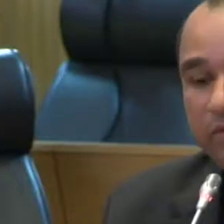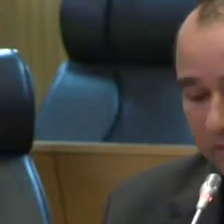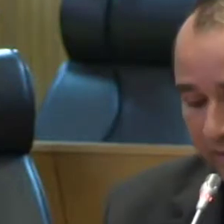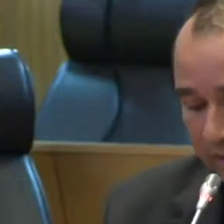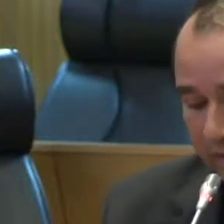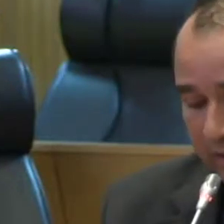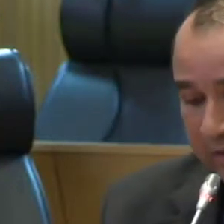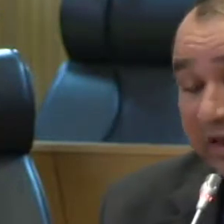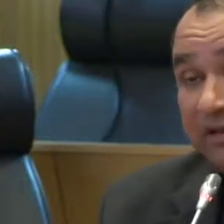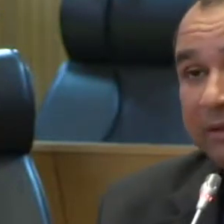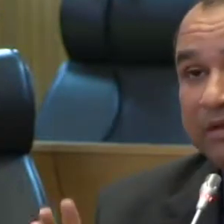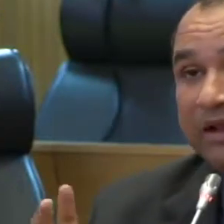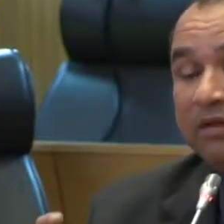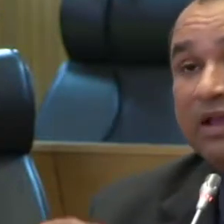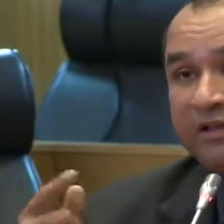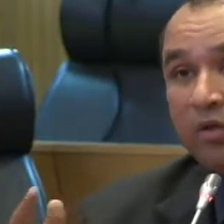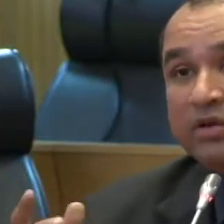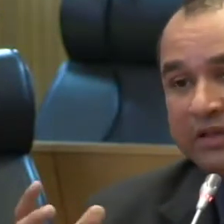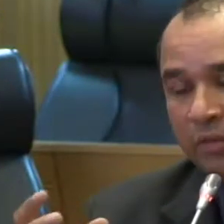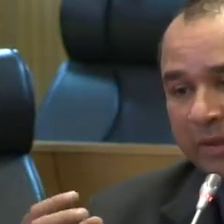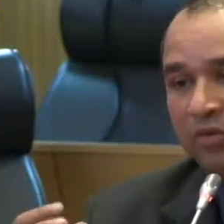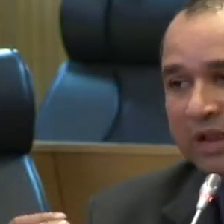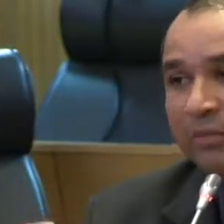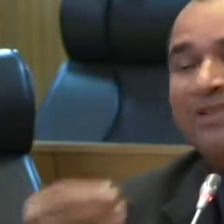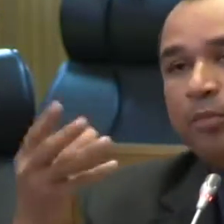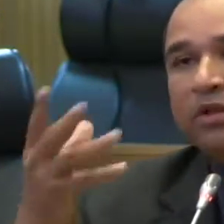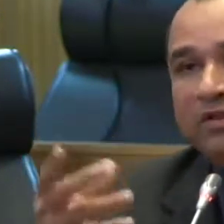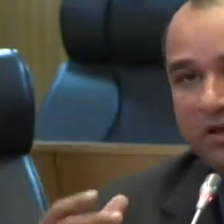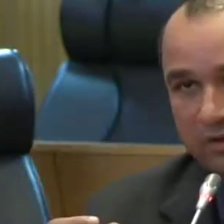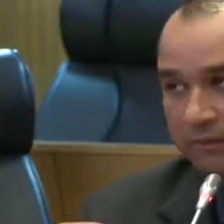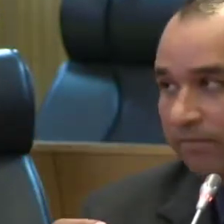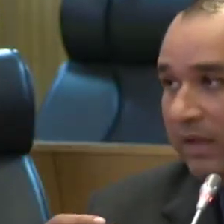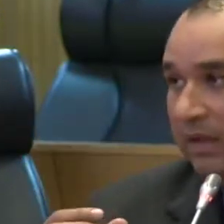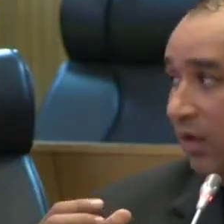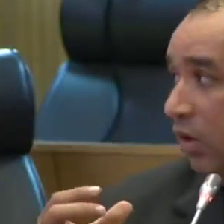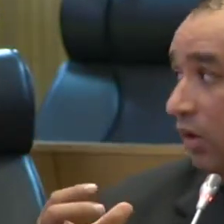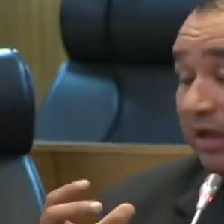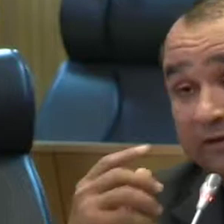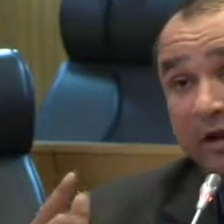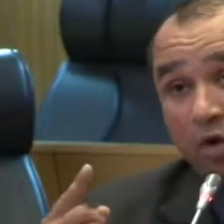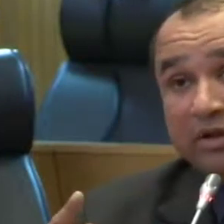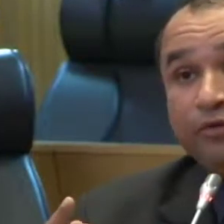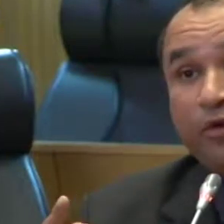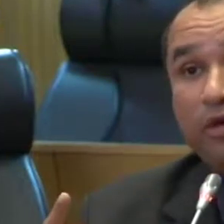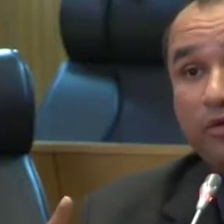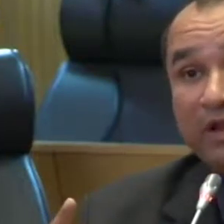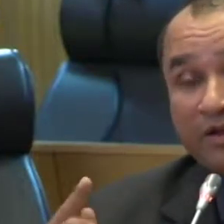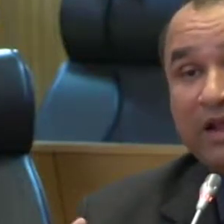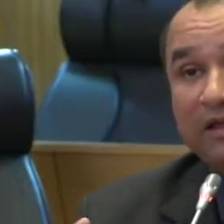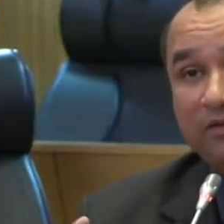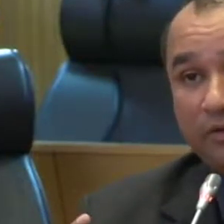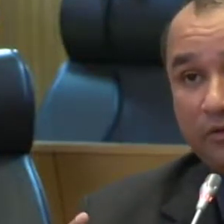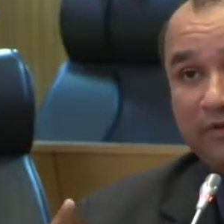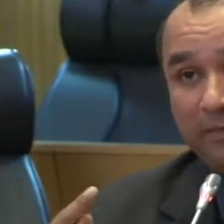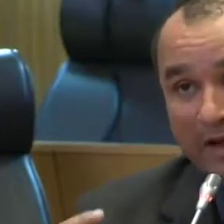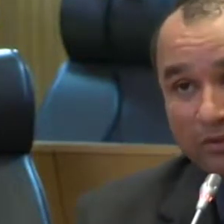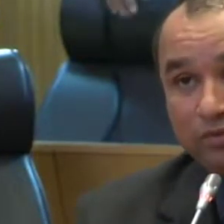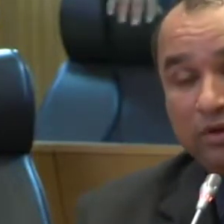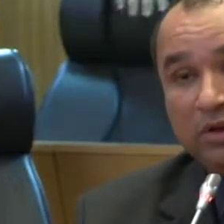deputado Zé Carlos. E quero dizer, deputado Zé Carlos, que esse acordo, ele tem para mim um dado mais importante ainda. Esse acordo, ele foi, na verdade,